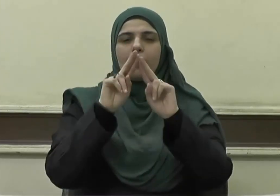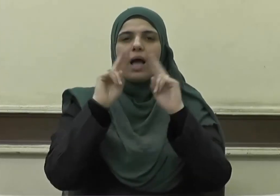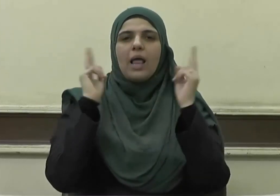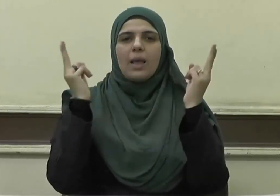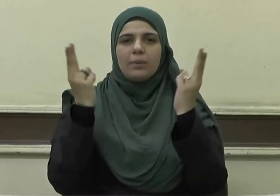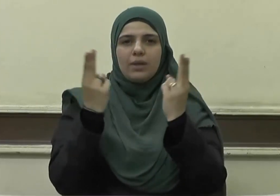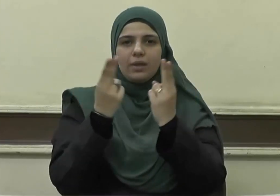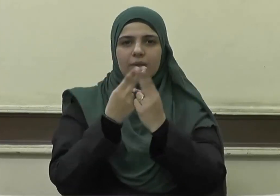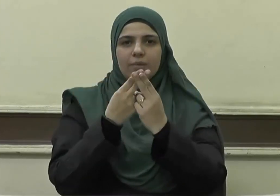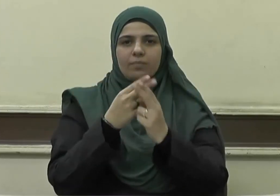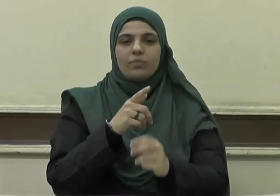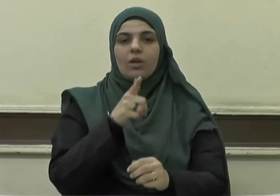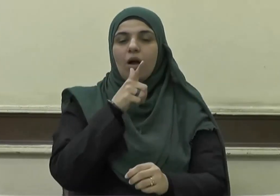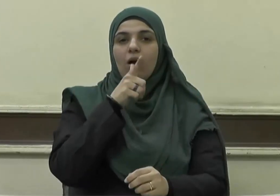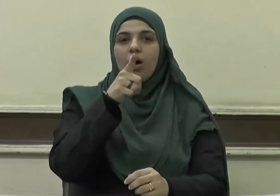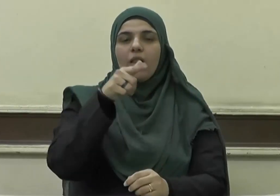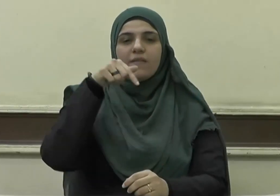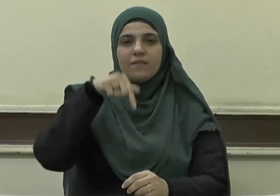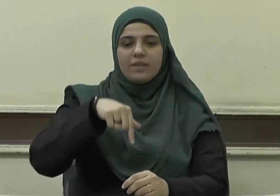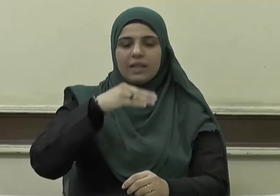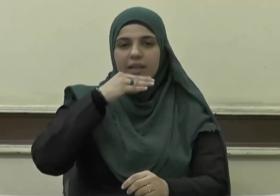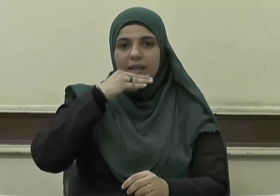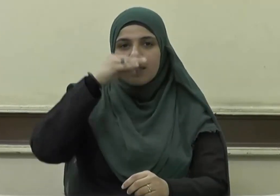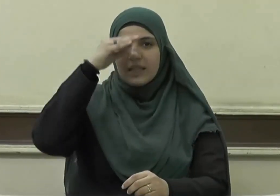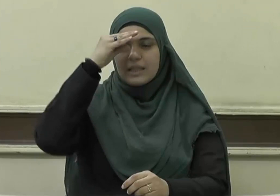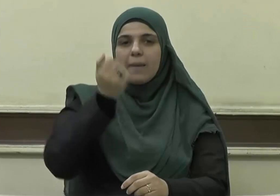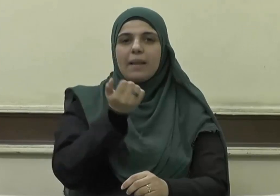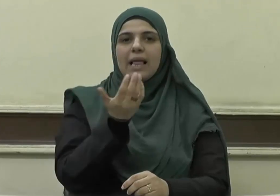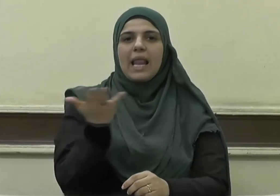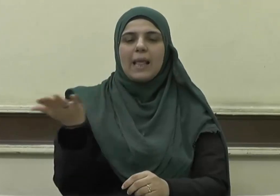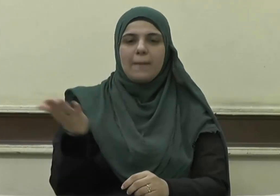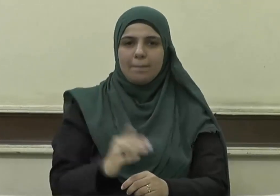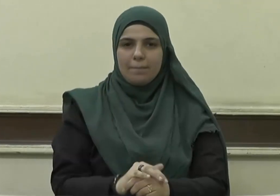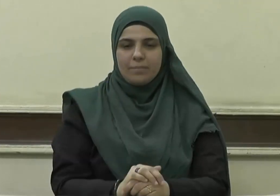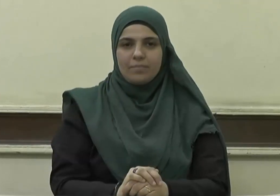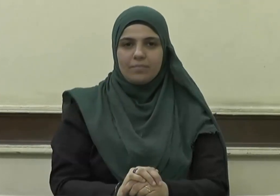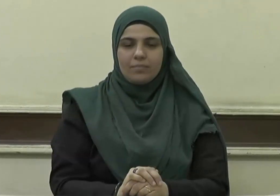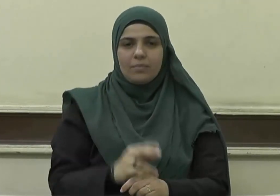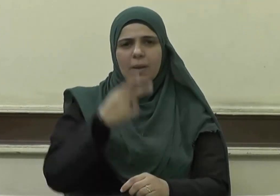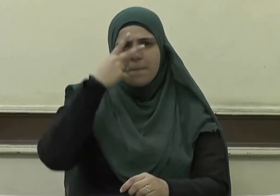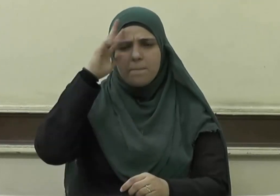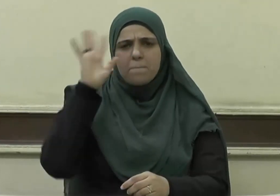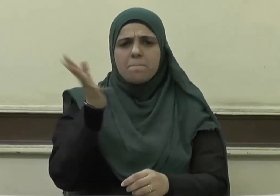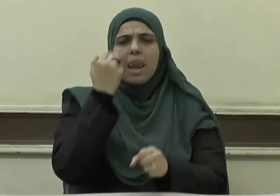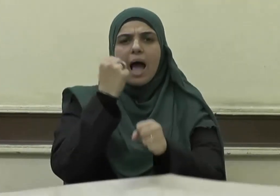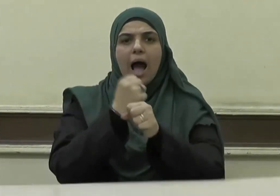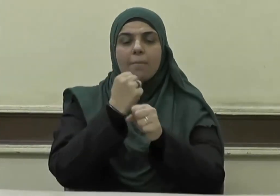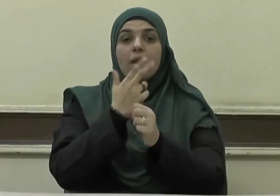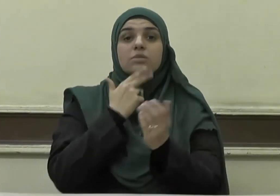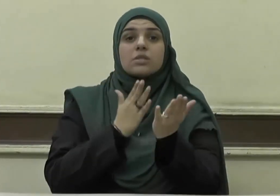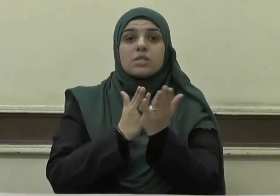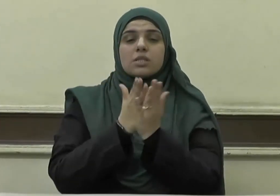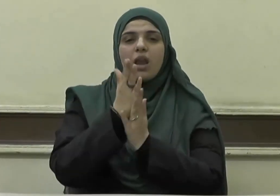القائل في كتابه الكريم من عمل صالحا فلنفسه